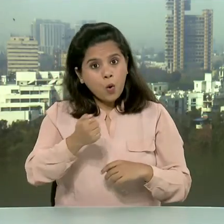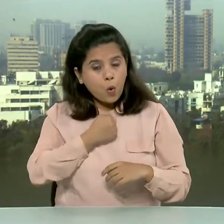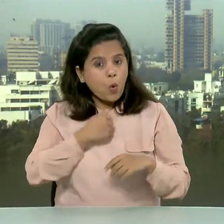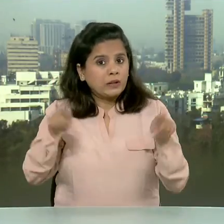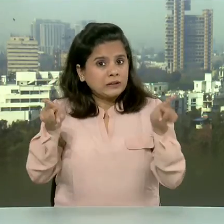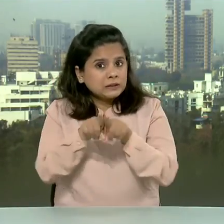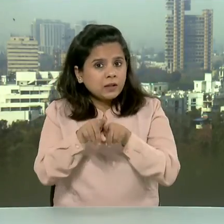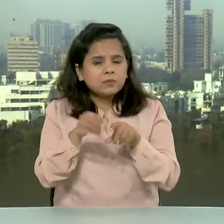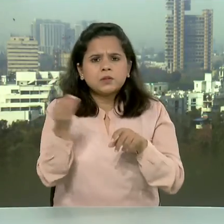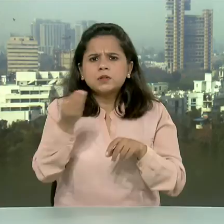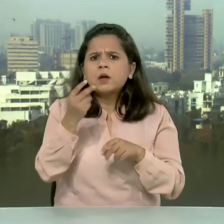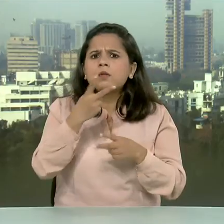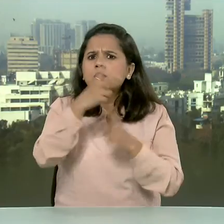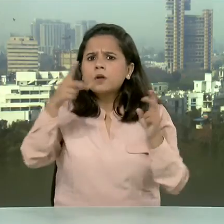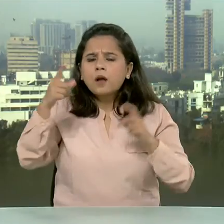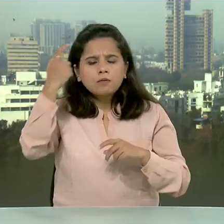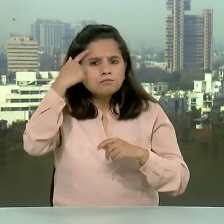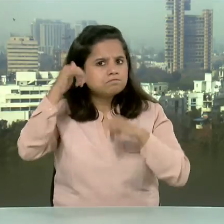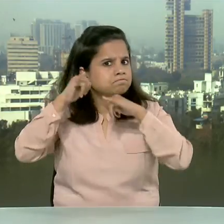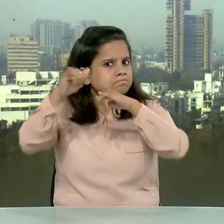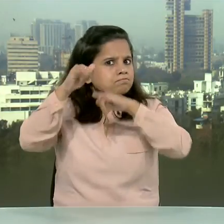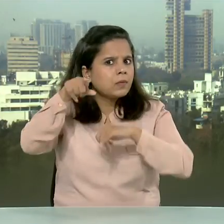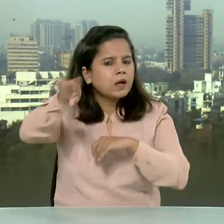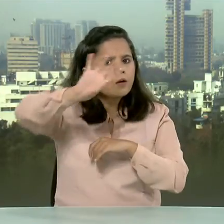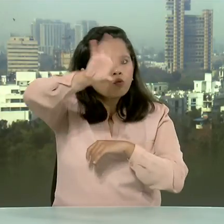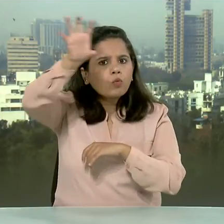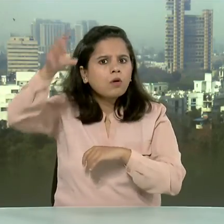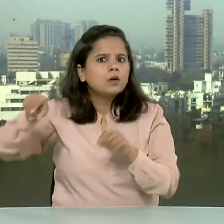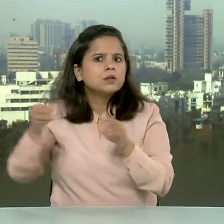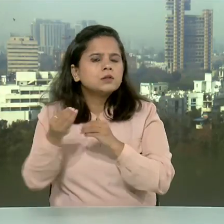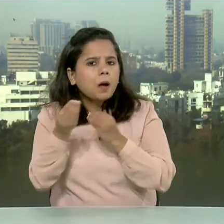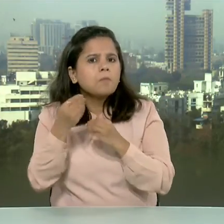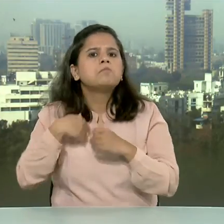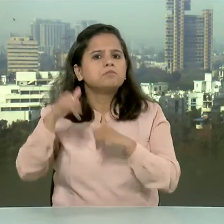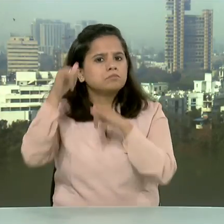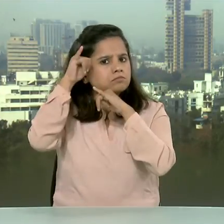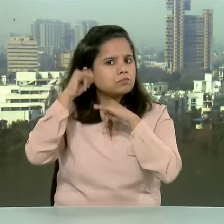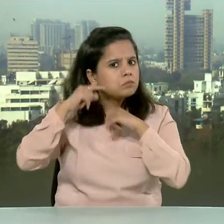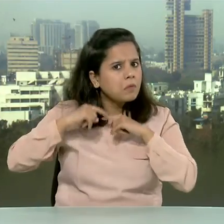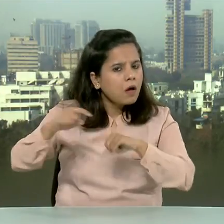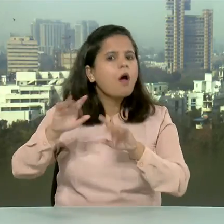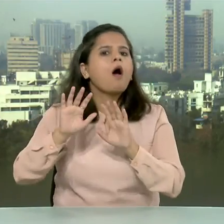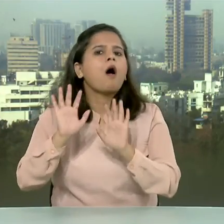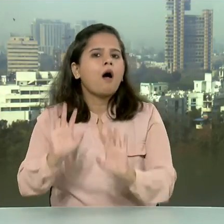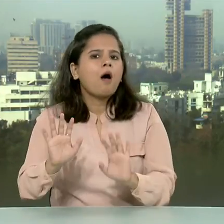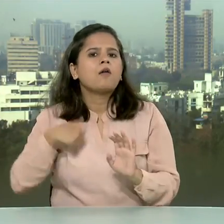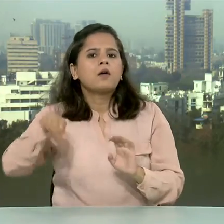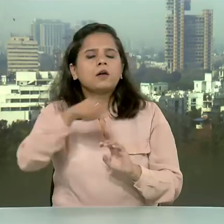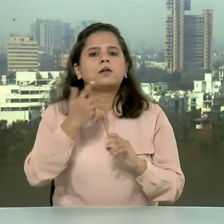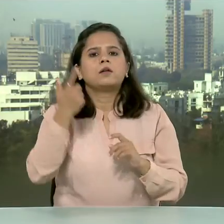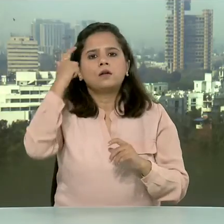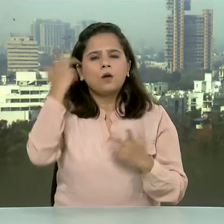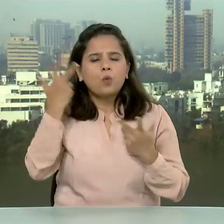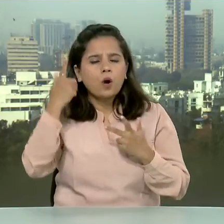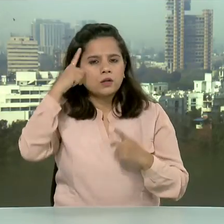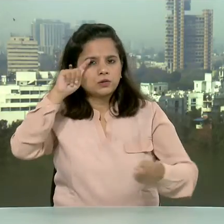लाइक मैंडेट देशों का जो एक रूल्स बेज ट्रांस्परन्ट,